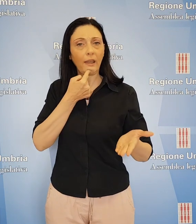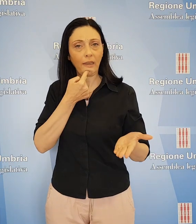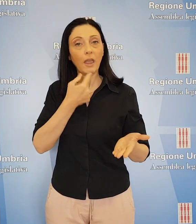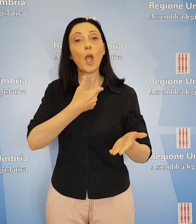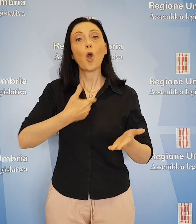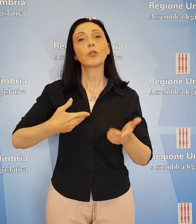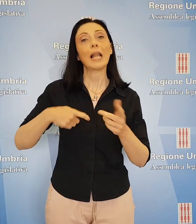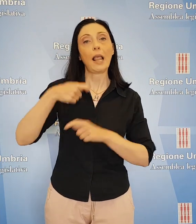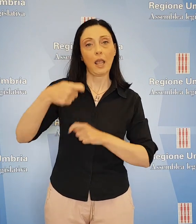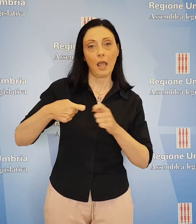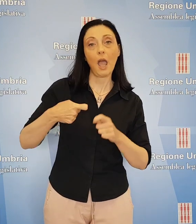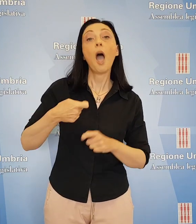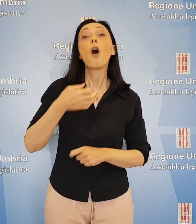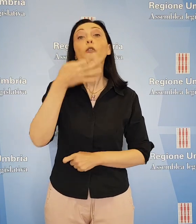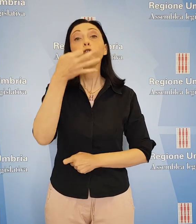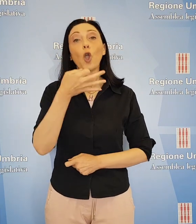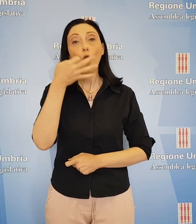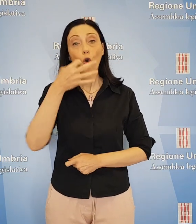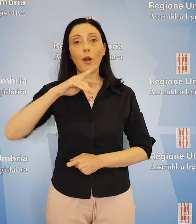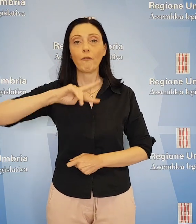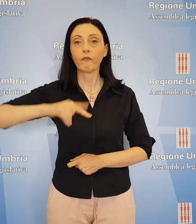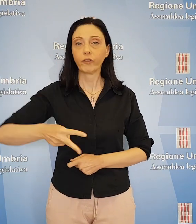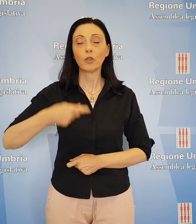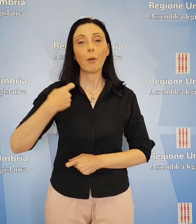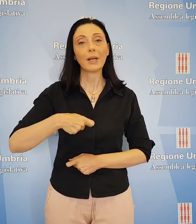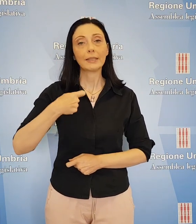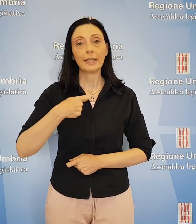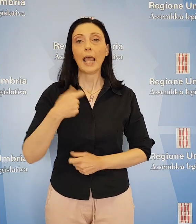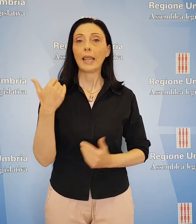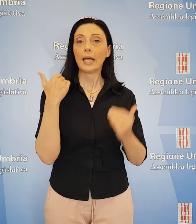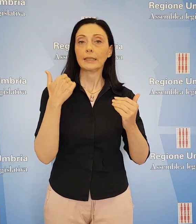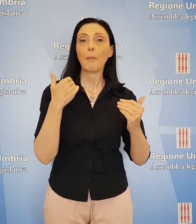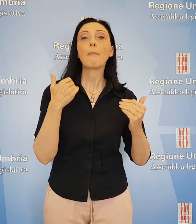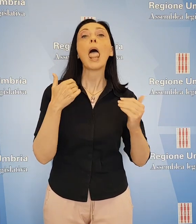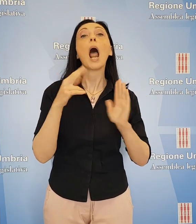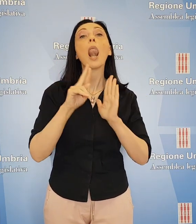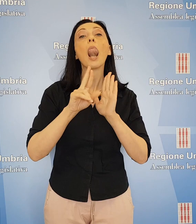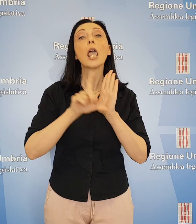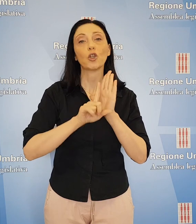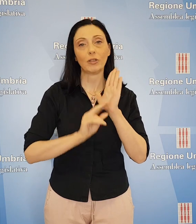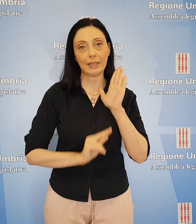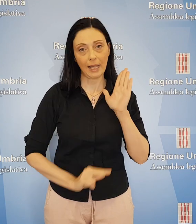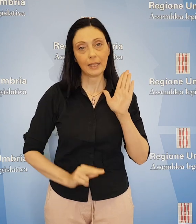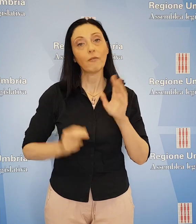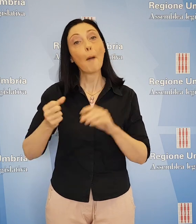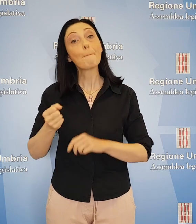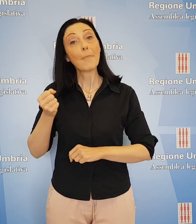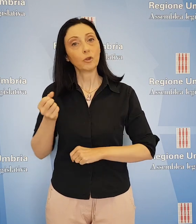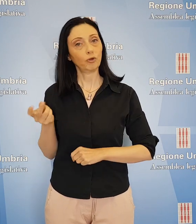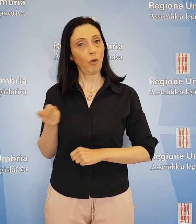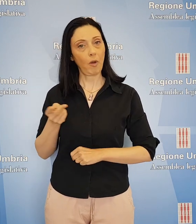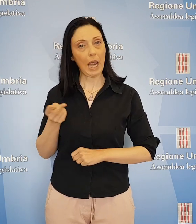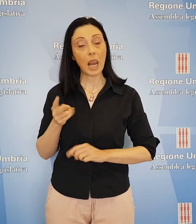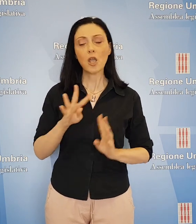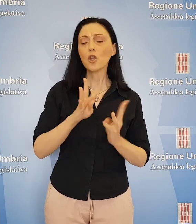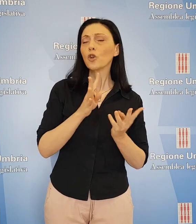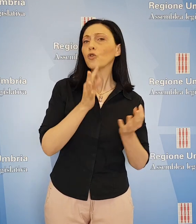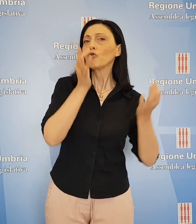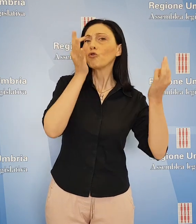promossa dai consiglieri della Lega Paola Fioroni, vicepresidente Assemblea Legislativa e Stefano Pastorelli che impegna la giunta regionale